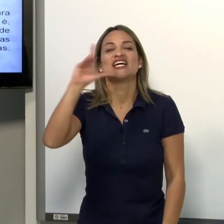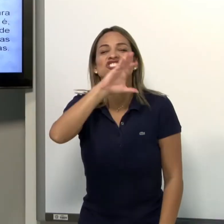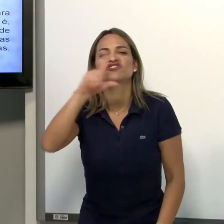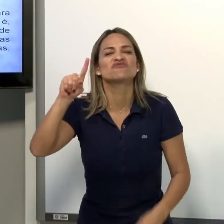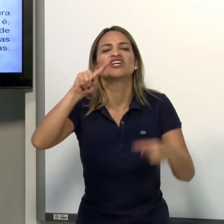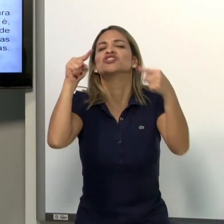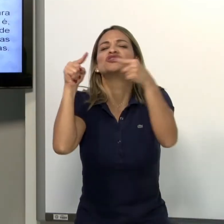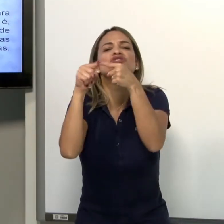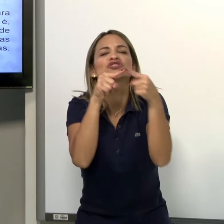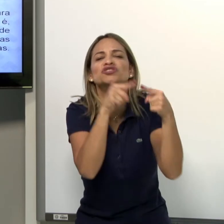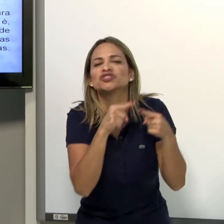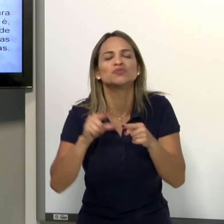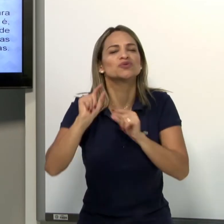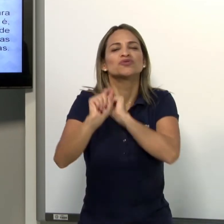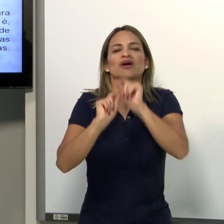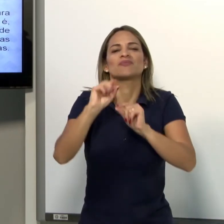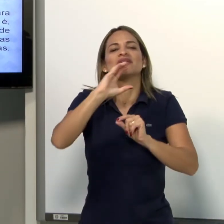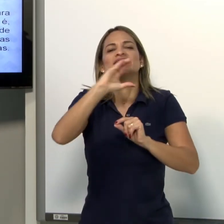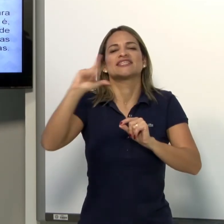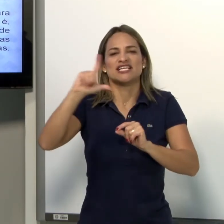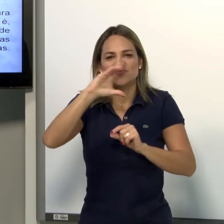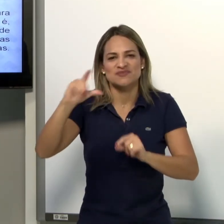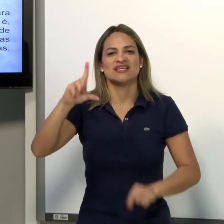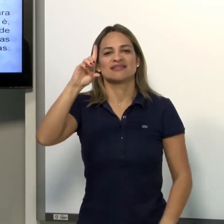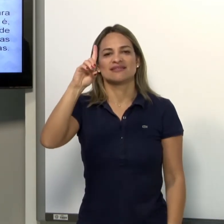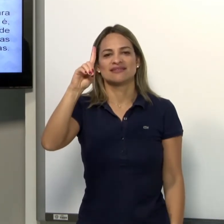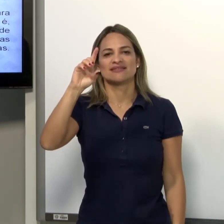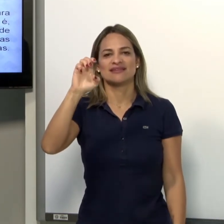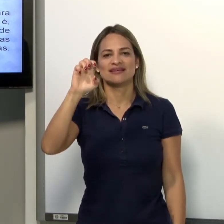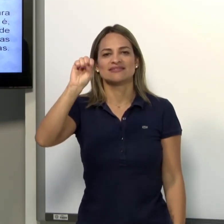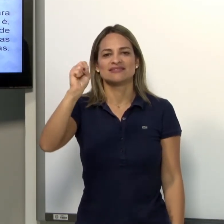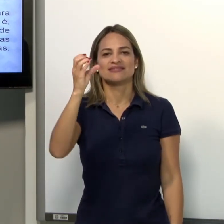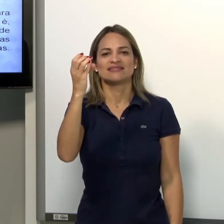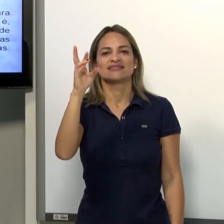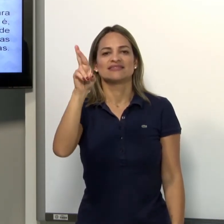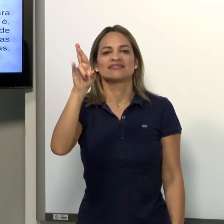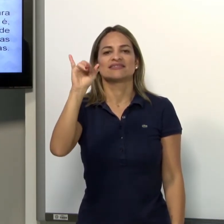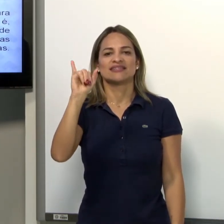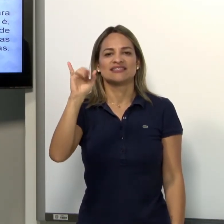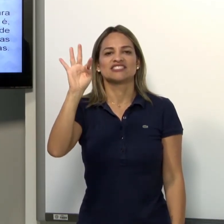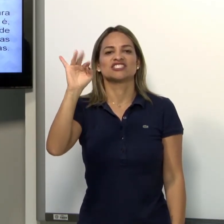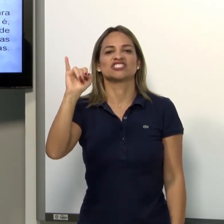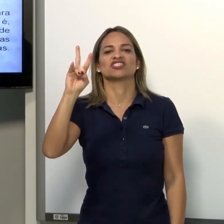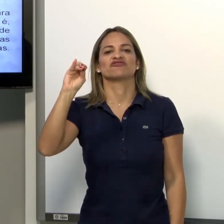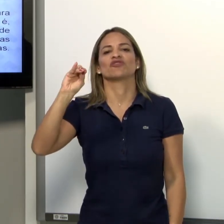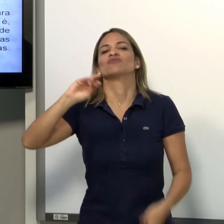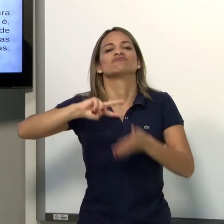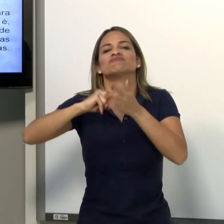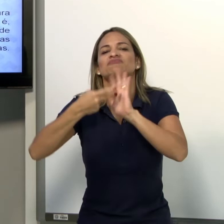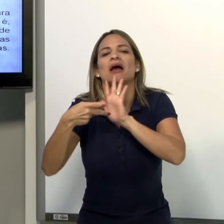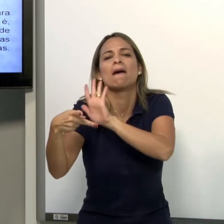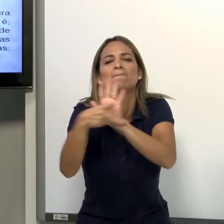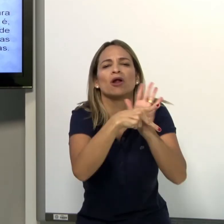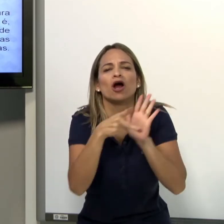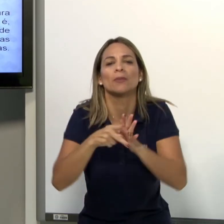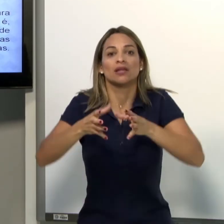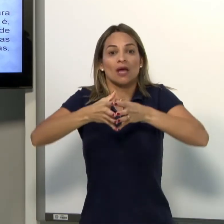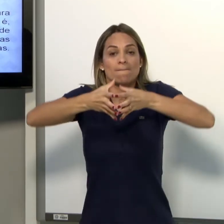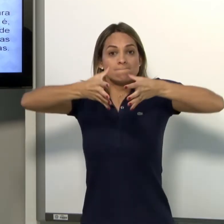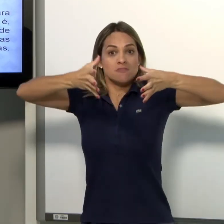Quais os tipos de classificadores? Tem o classificador descritivo. Ele se refere ao tamanho,